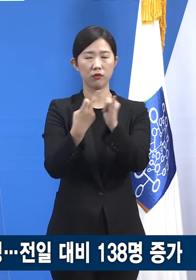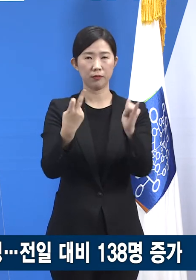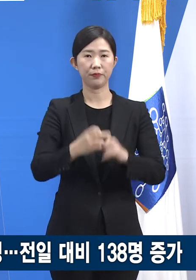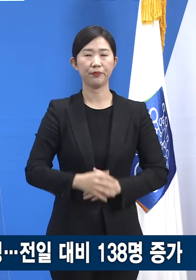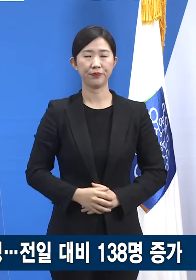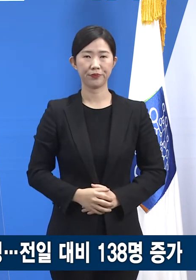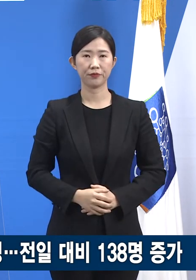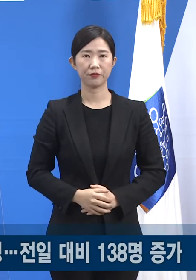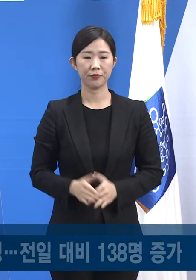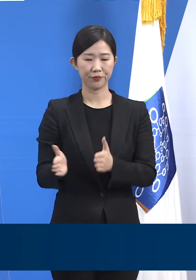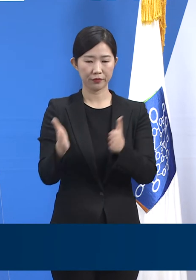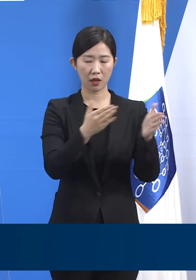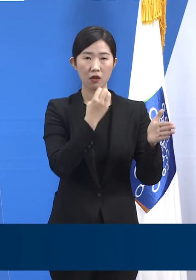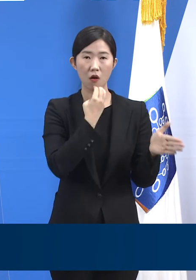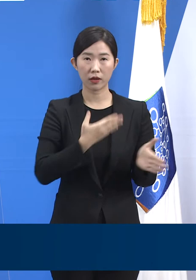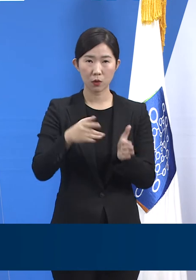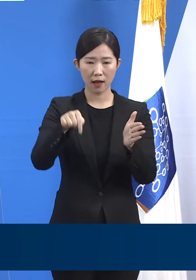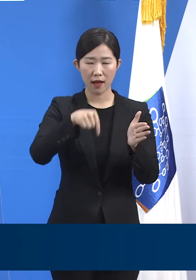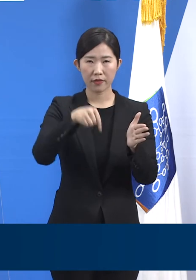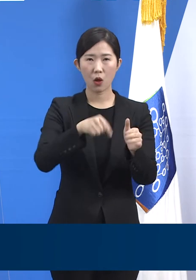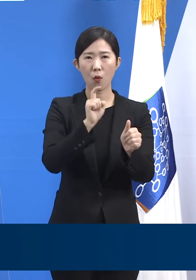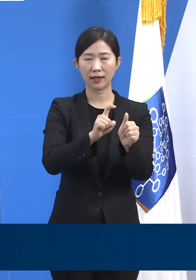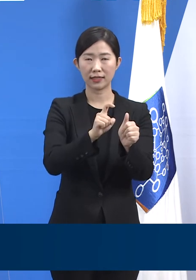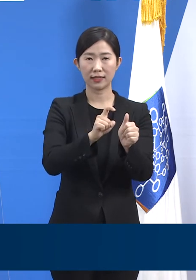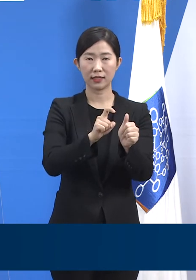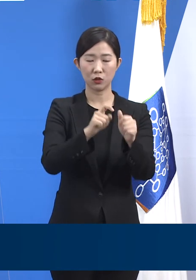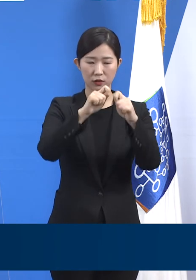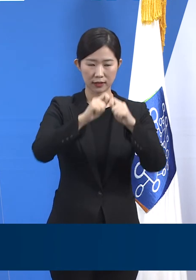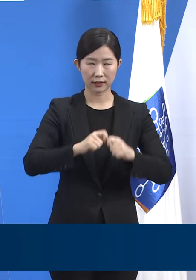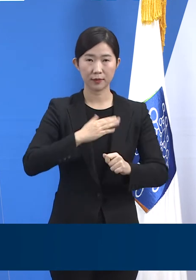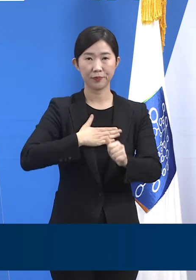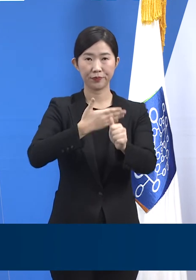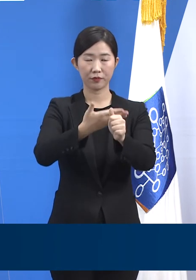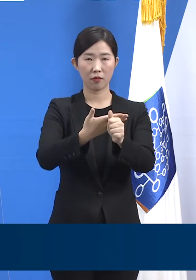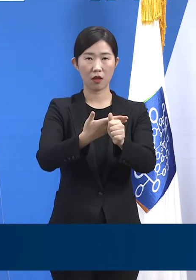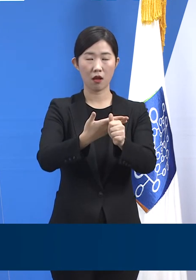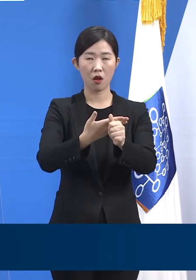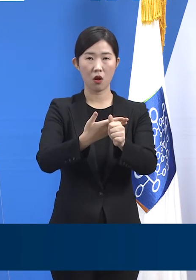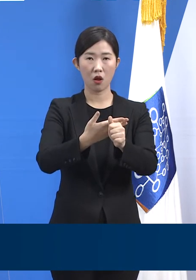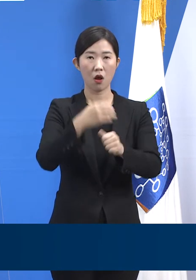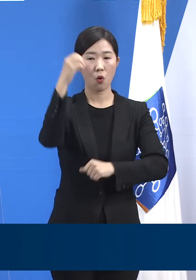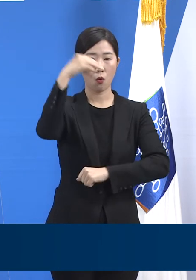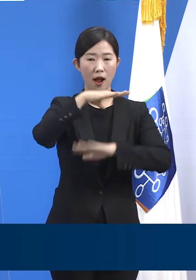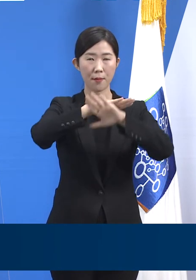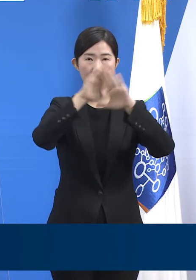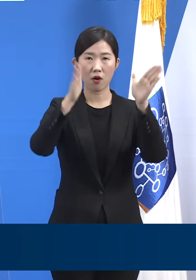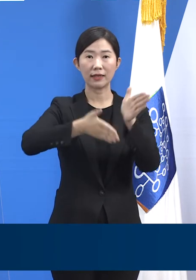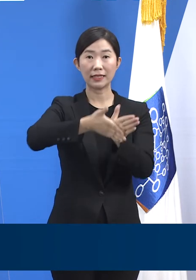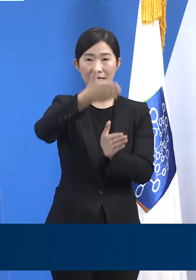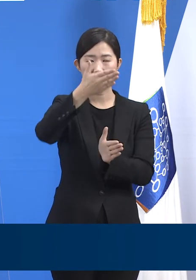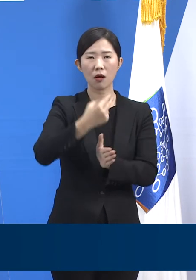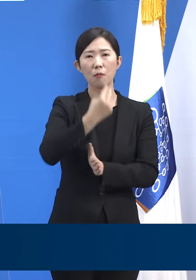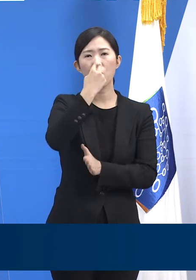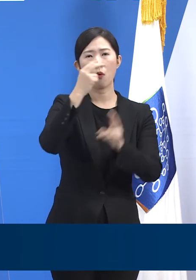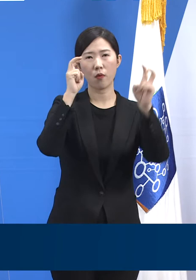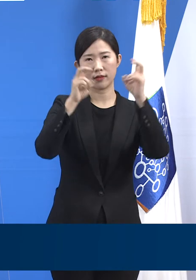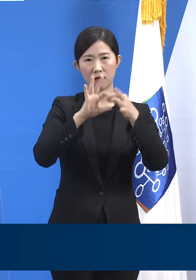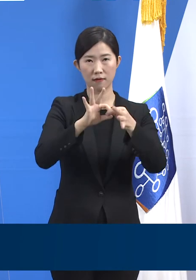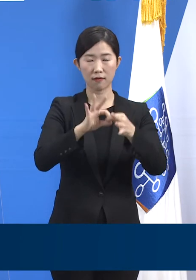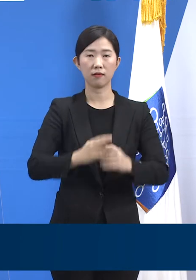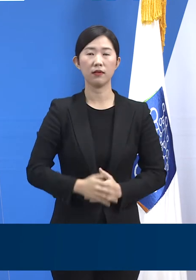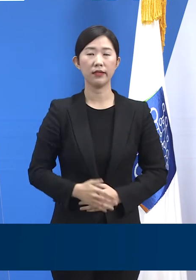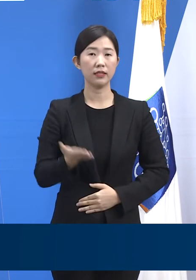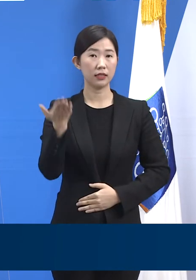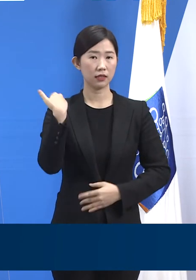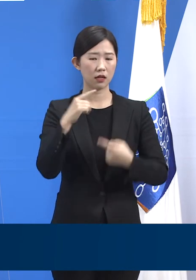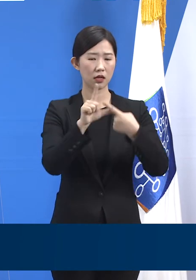상황에 대해 말씀드립니다. 먼저 광명시 소재 보험업체 관련 상황입니다. 지난